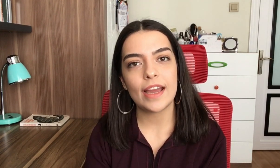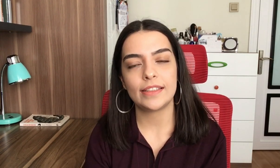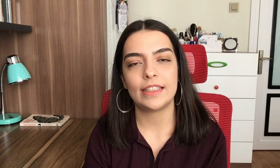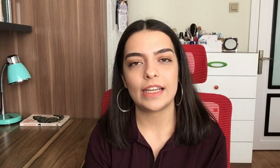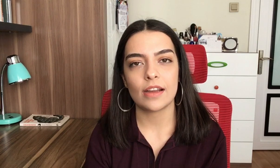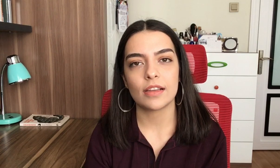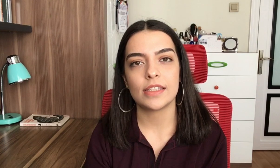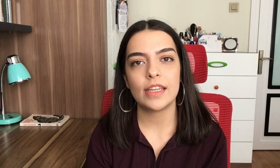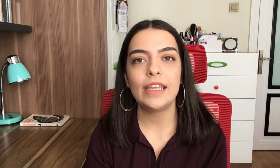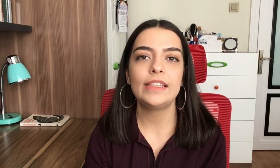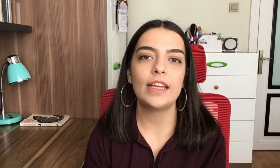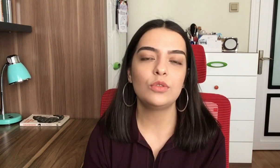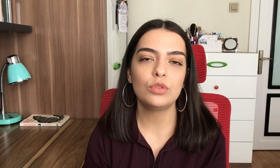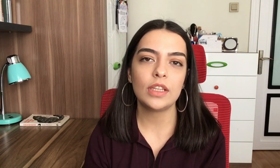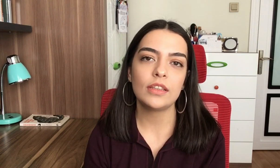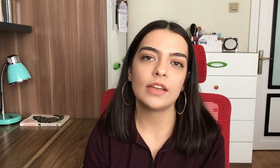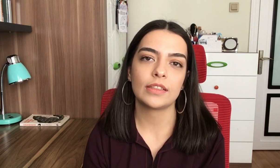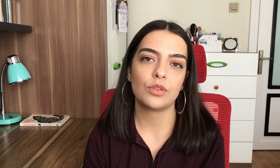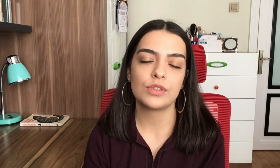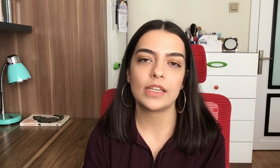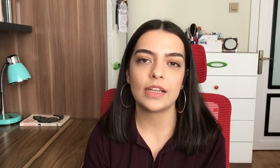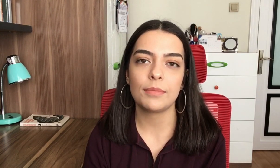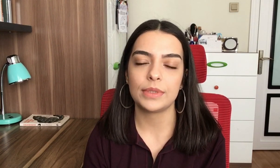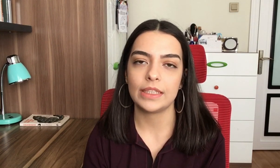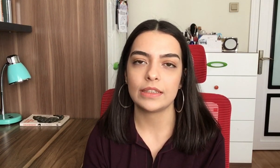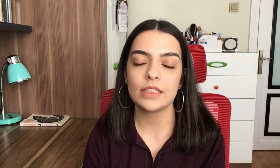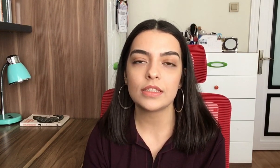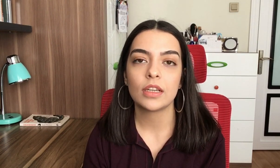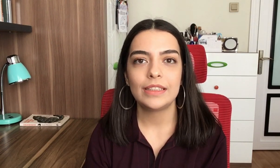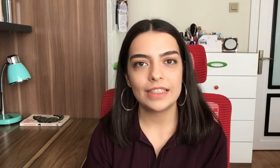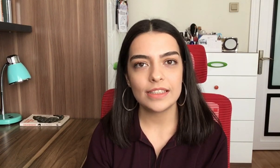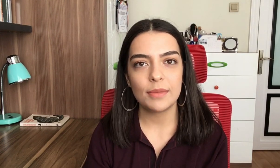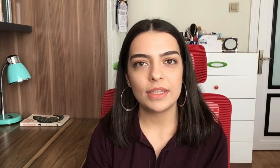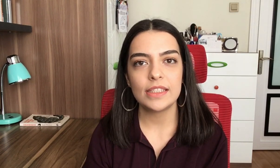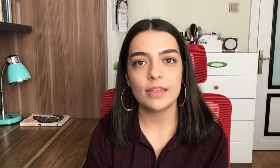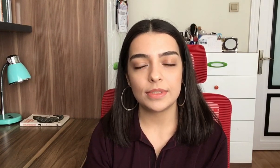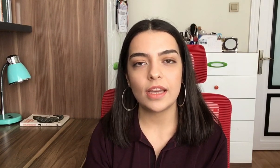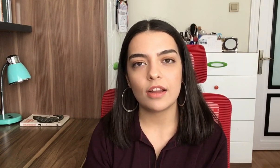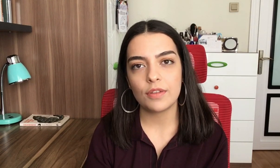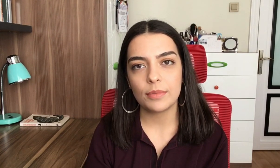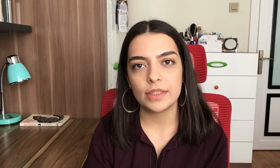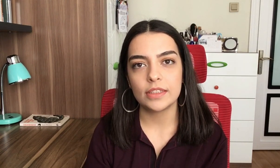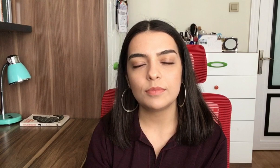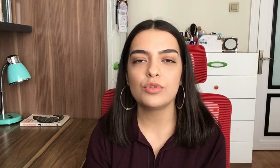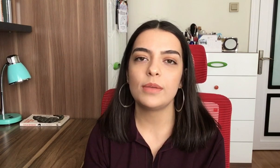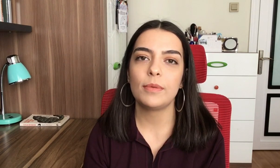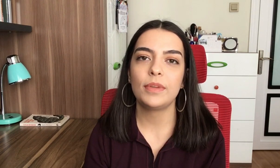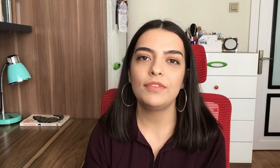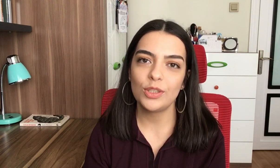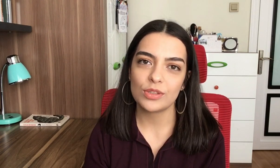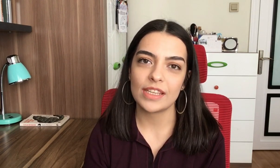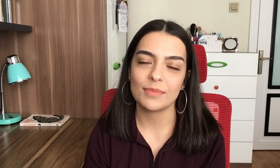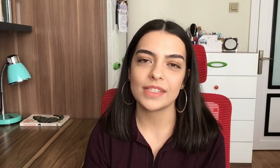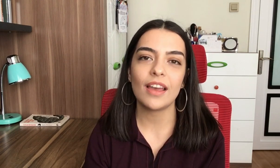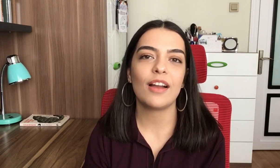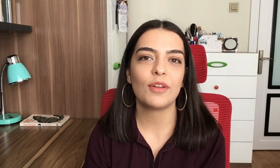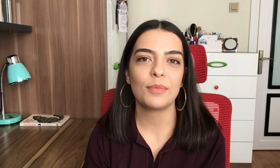dillerin aksine iki el kullanılarak gösterilen bir dildir. Dilin temeli tabii ki alfabedir. Bu sebeple video serimize alfabeyi